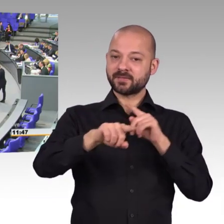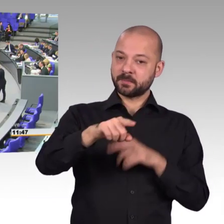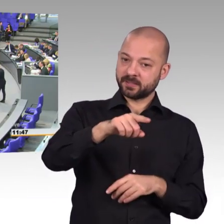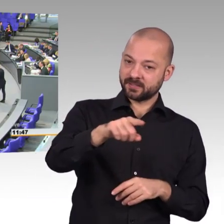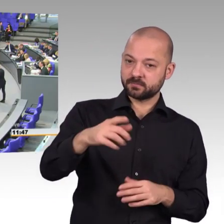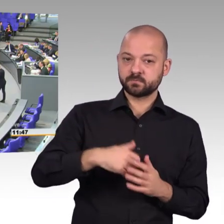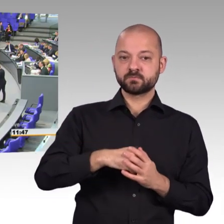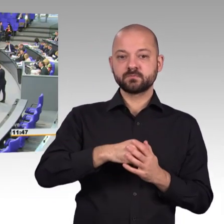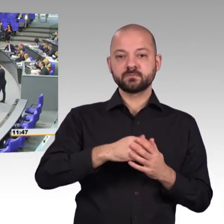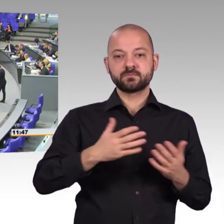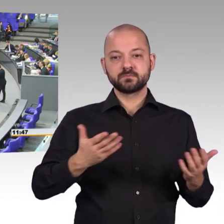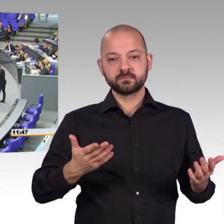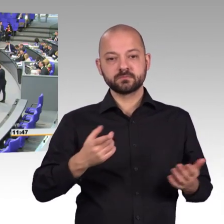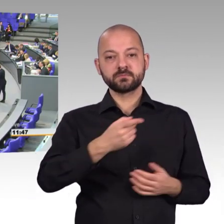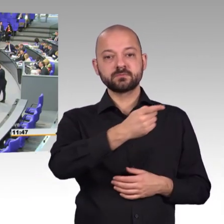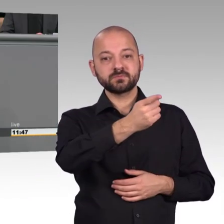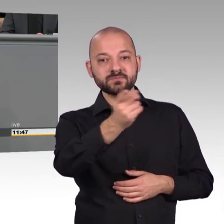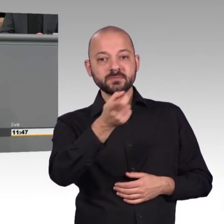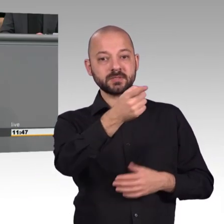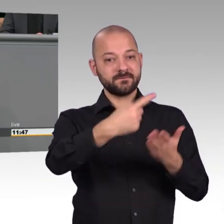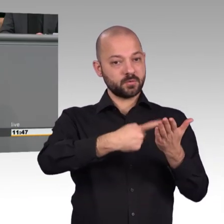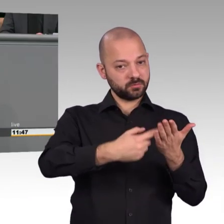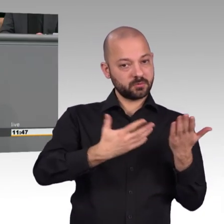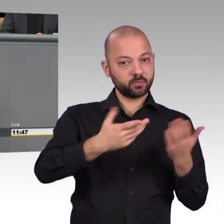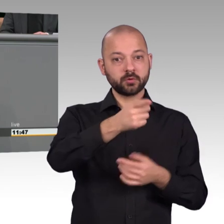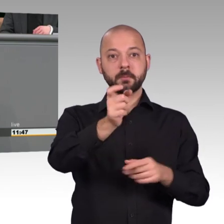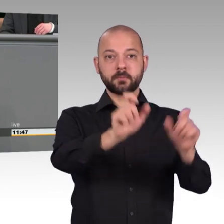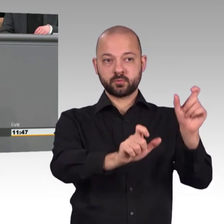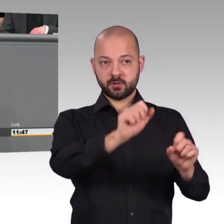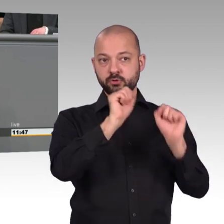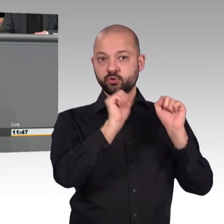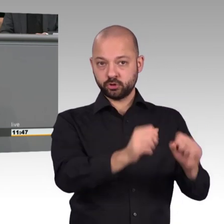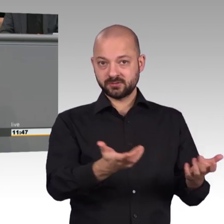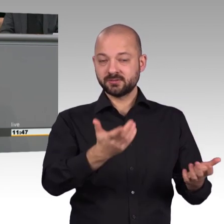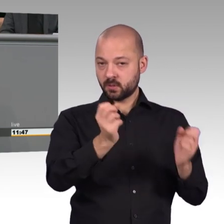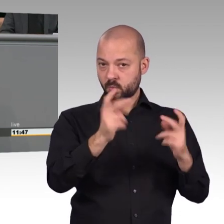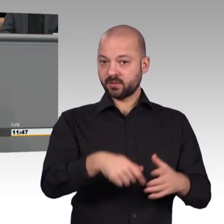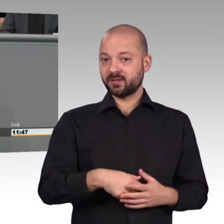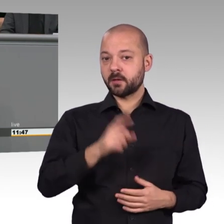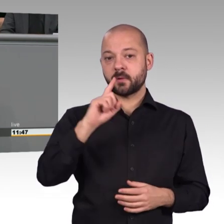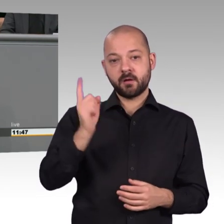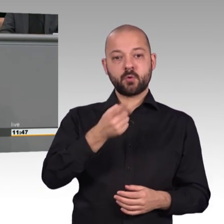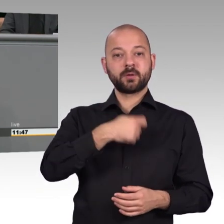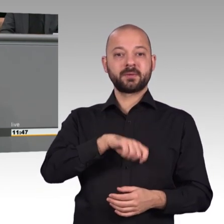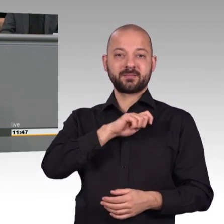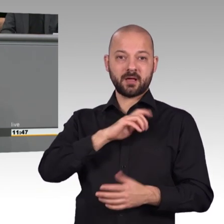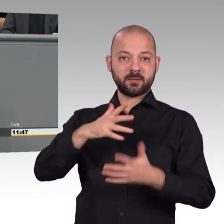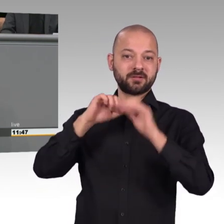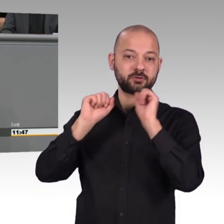Zum Schluss möchte ich die amtierende Europol-Chefin de Beuil zitieren, die uns gestern hier im Deutschen Bundestag besucht hat. Sie hat